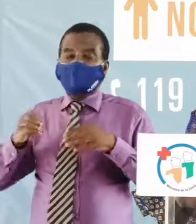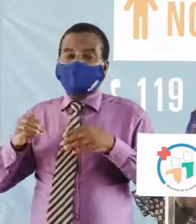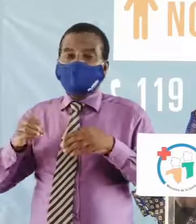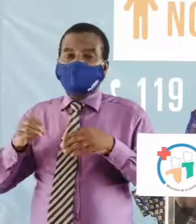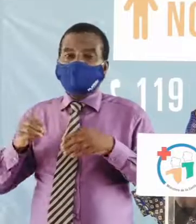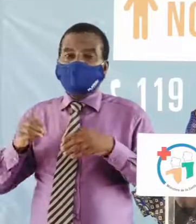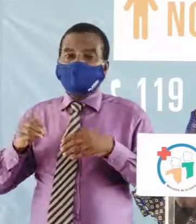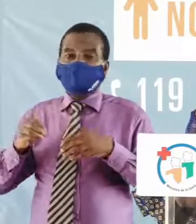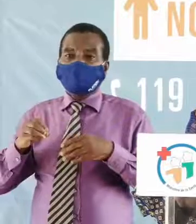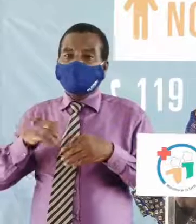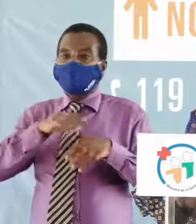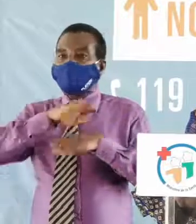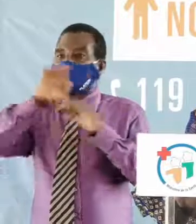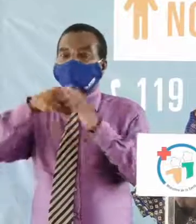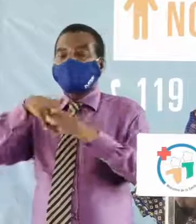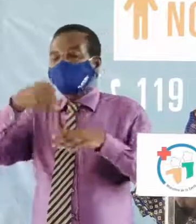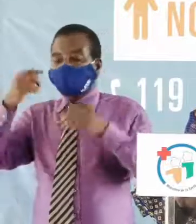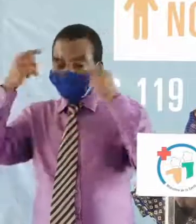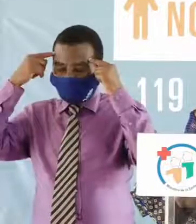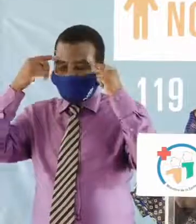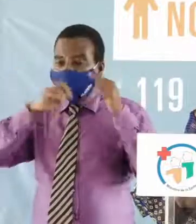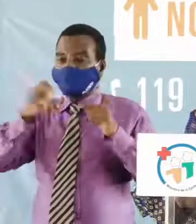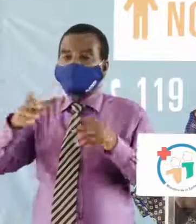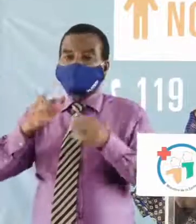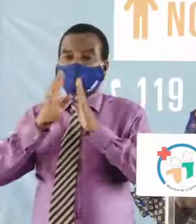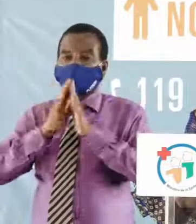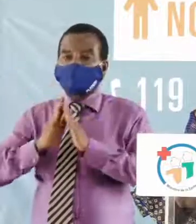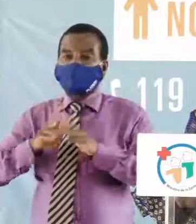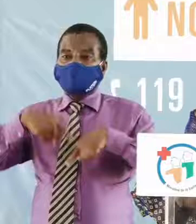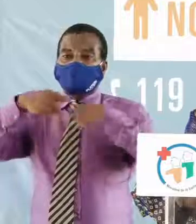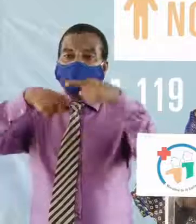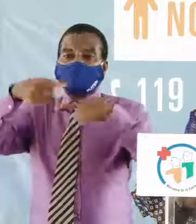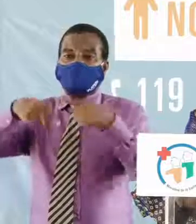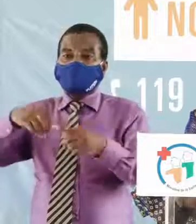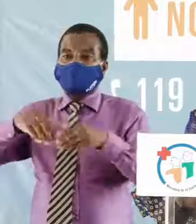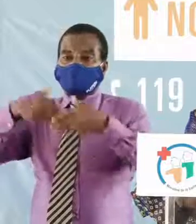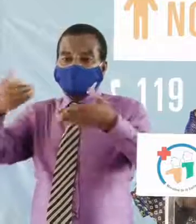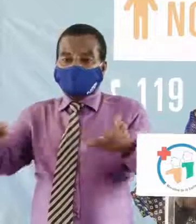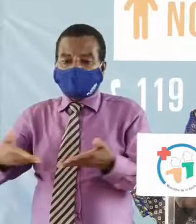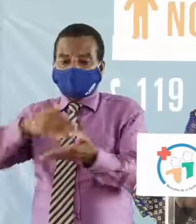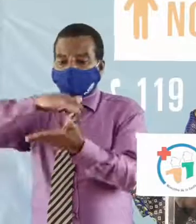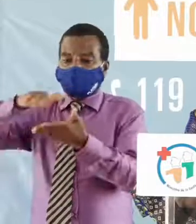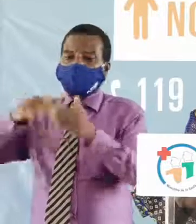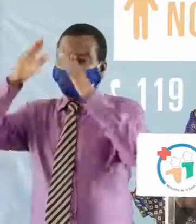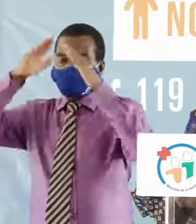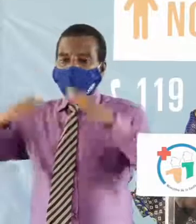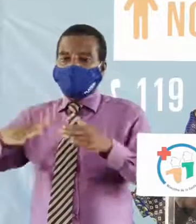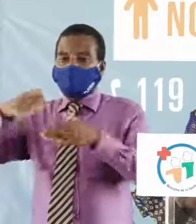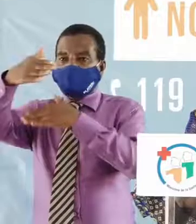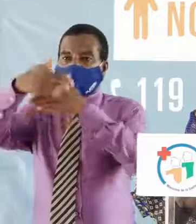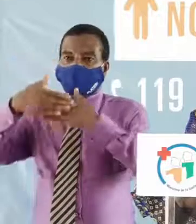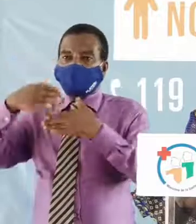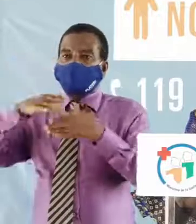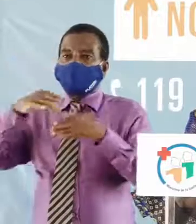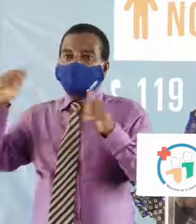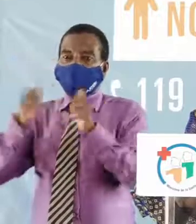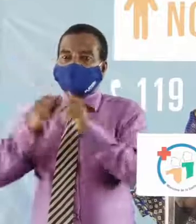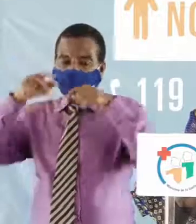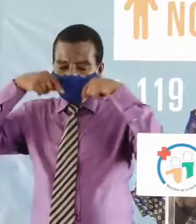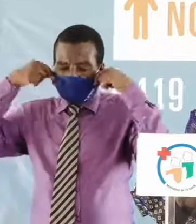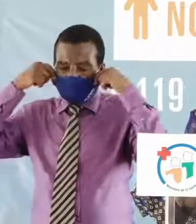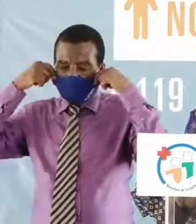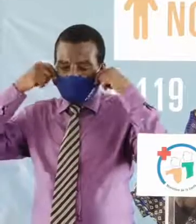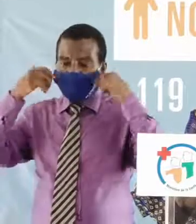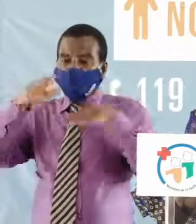-19, ou pour toute autre préoccupation, vous êtes prié de vous rendre dans les sites de dépistage de proximité COVID-19 munis d'un masque